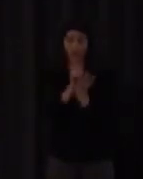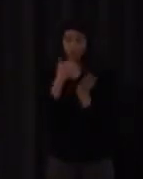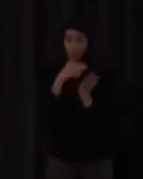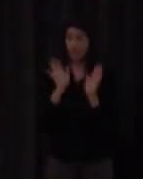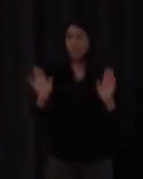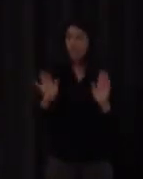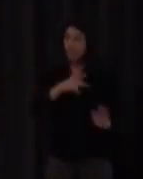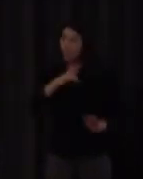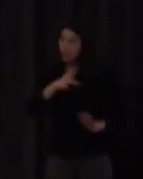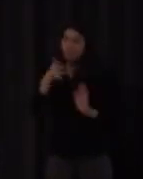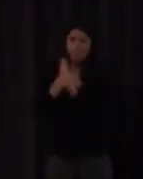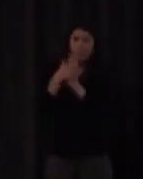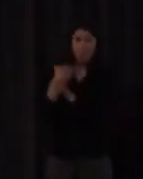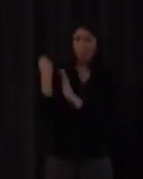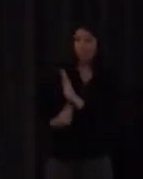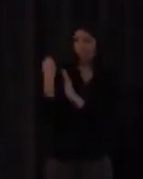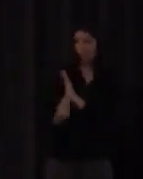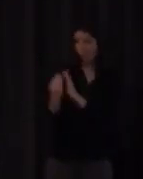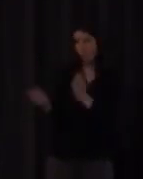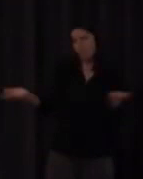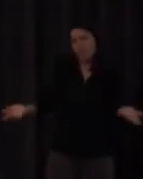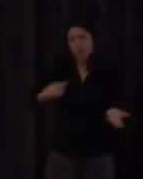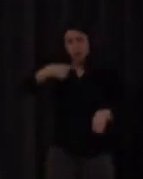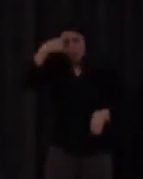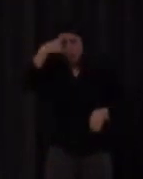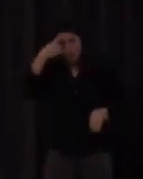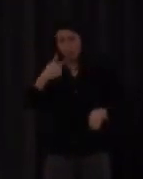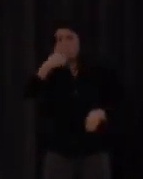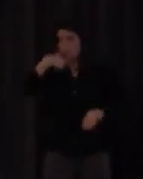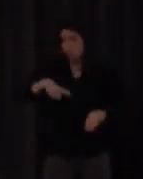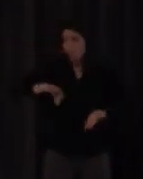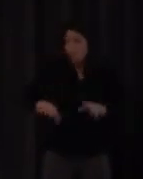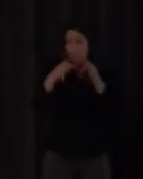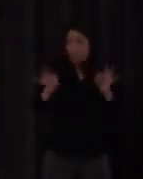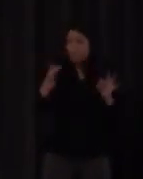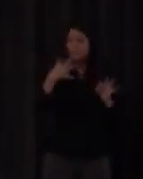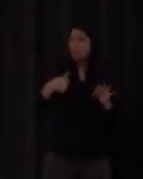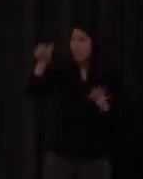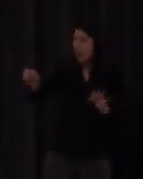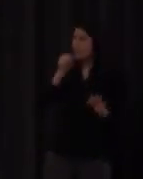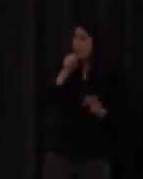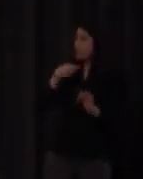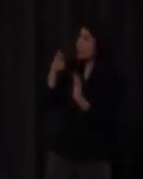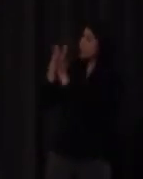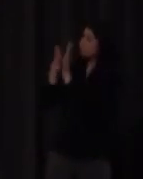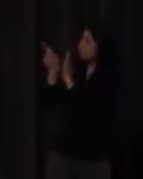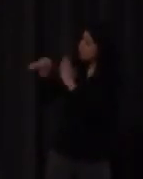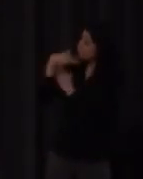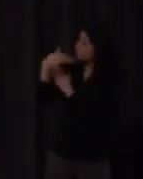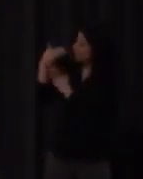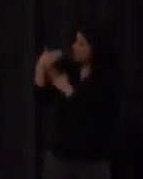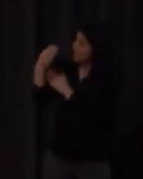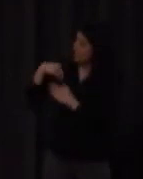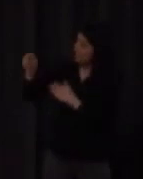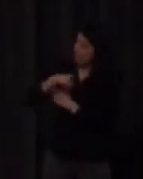yo creo a estas alturas así como filólogo si le llego a poder decir que oye tú sabes que aquello que contabas se podía resumir escasamente